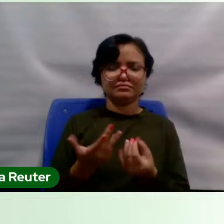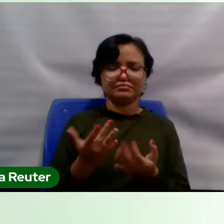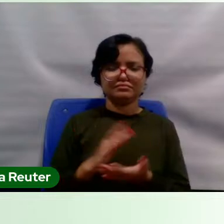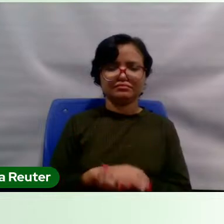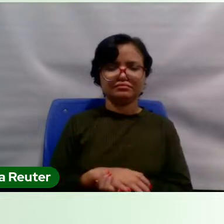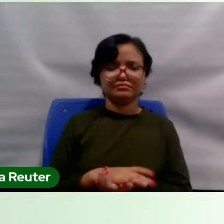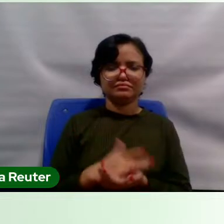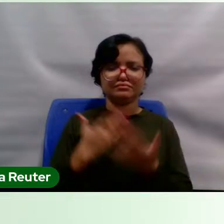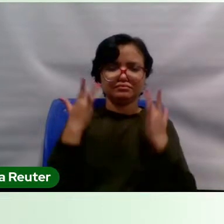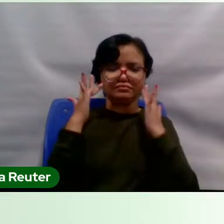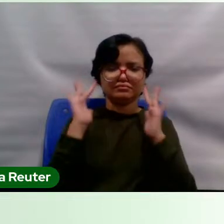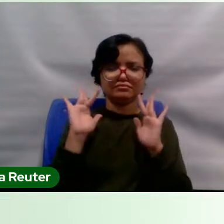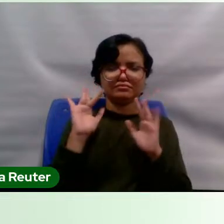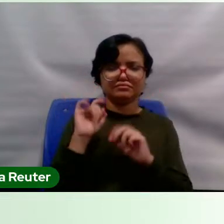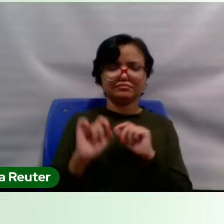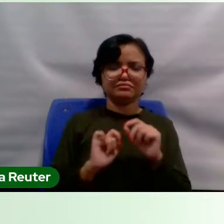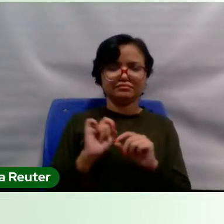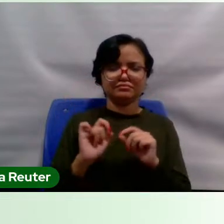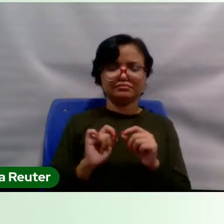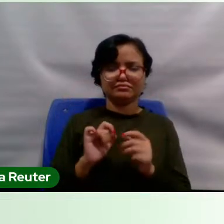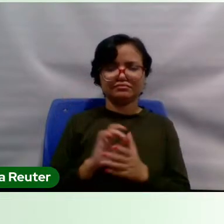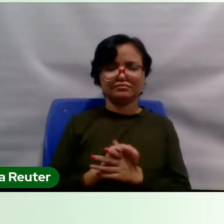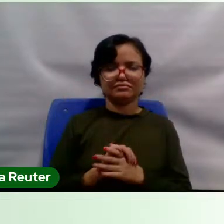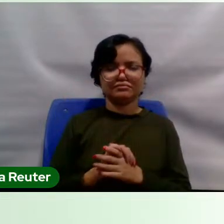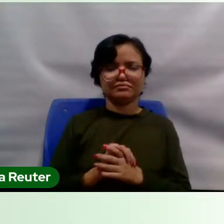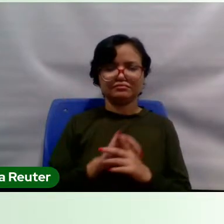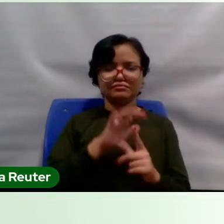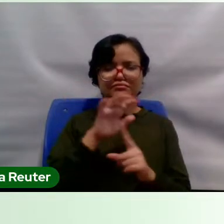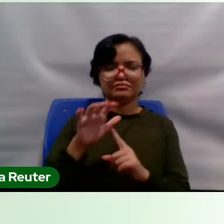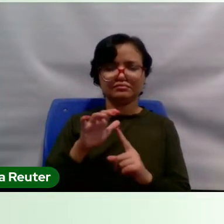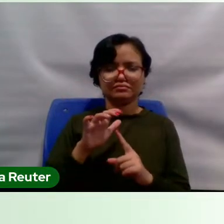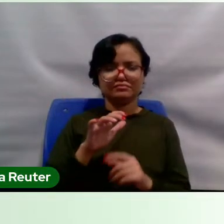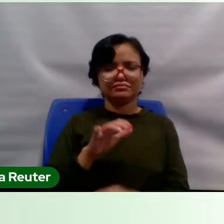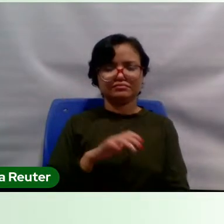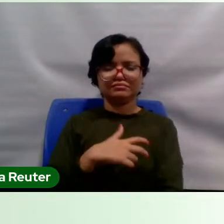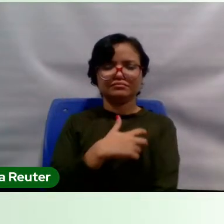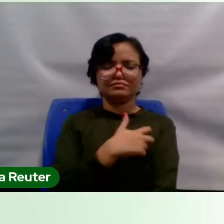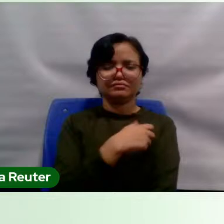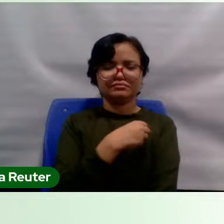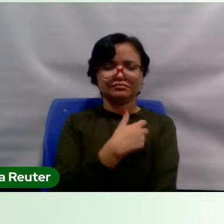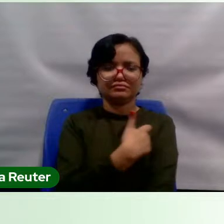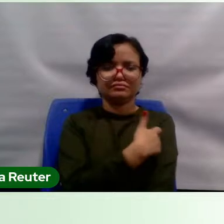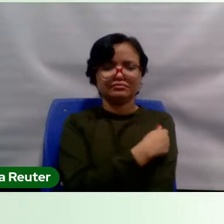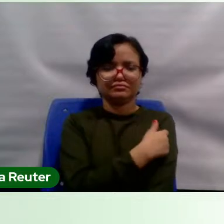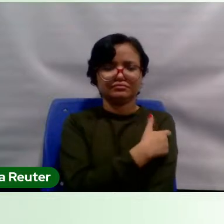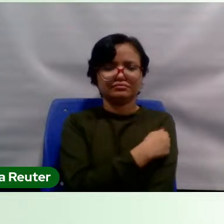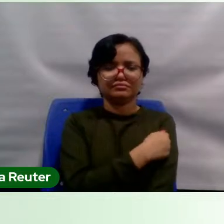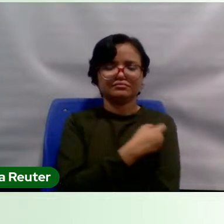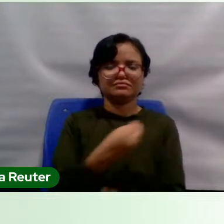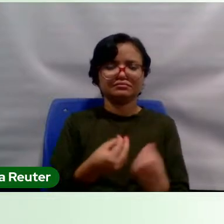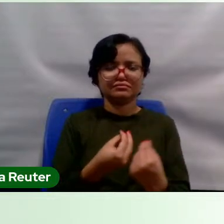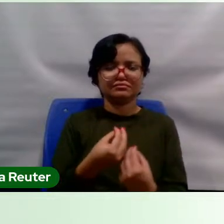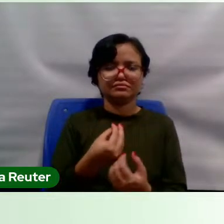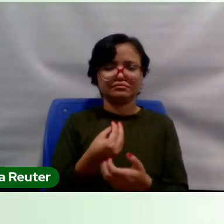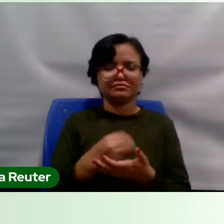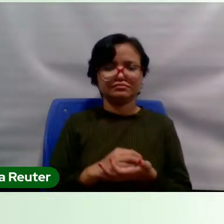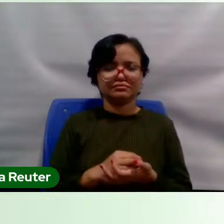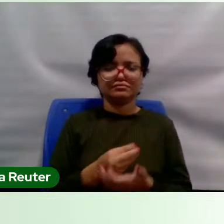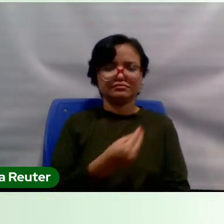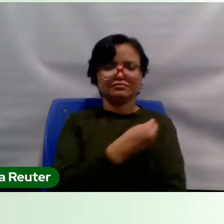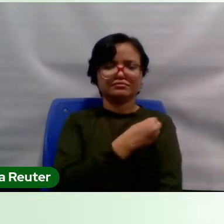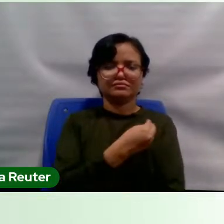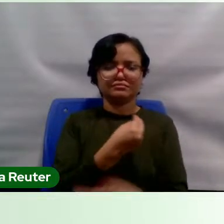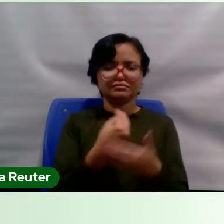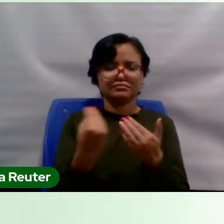o que que estava sendo introduzido no seu corpo, né? Havia muito medo